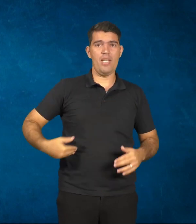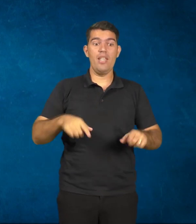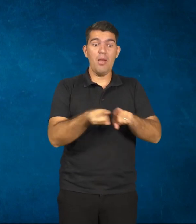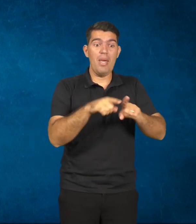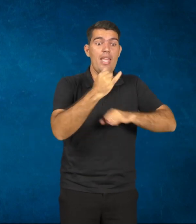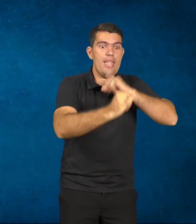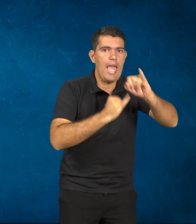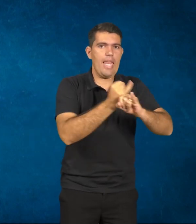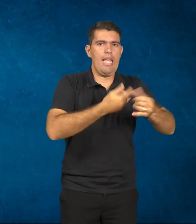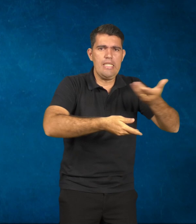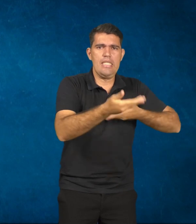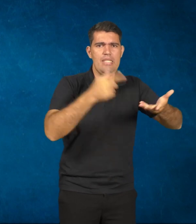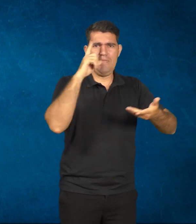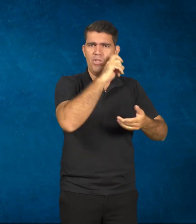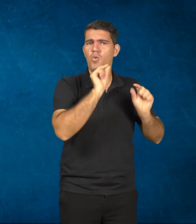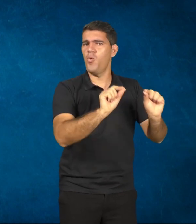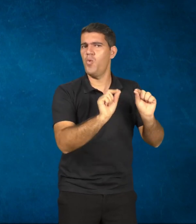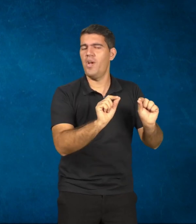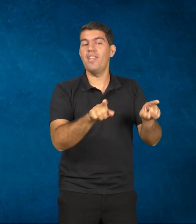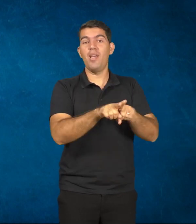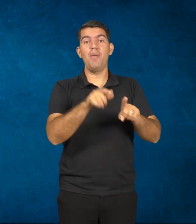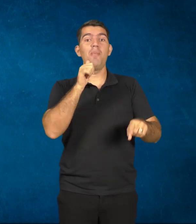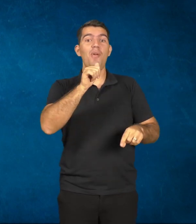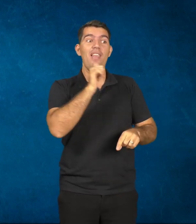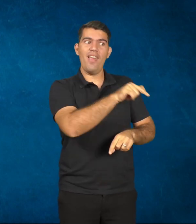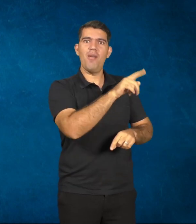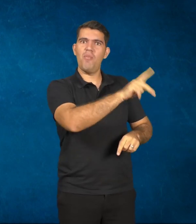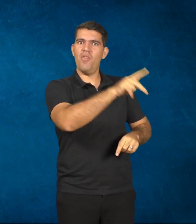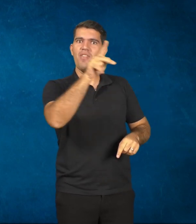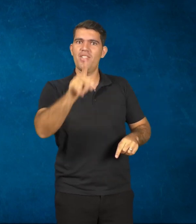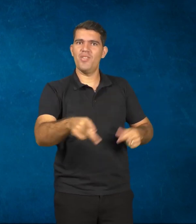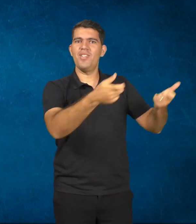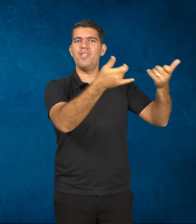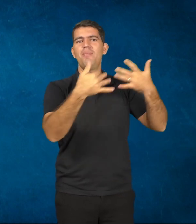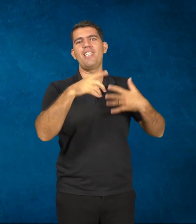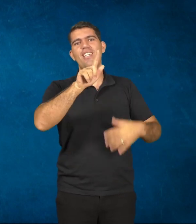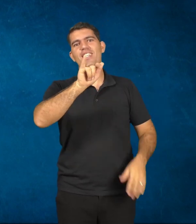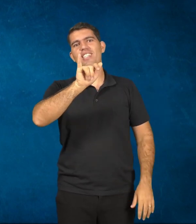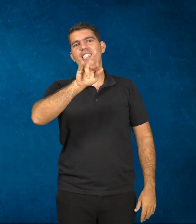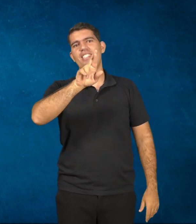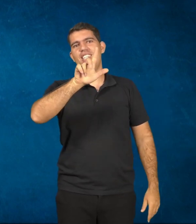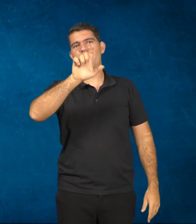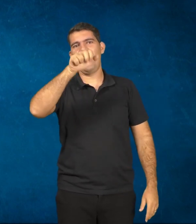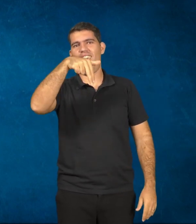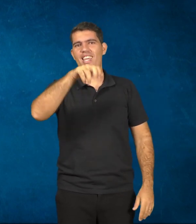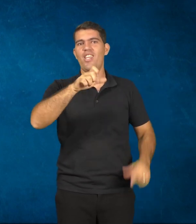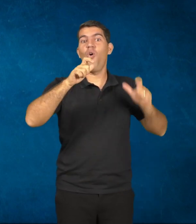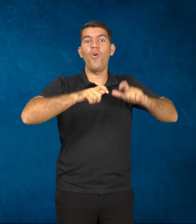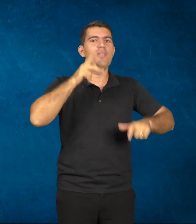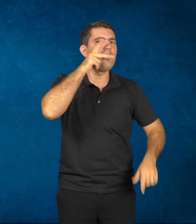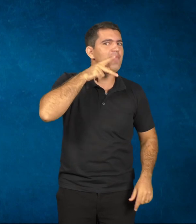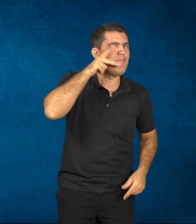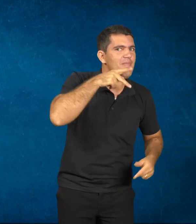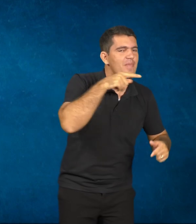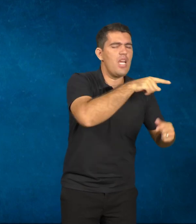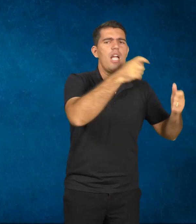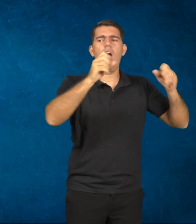professora de patos no interior da Paraíba, a Gilene, que vai contar os desafios dela de dar as aulas com a internet.